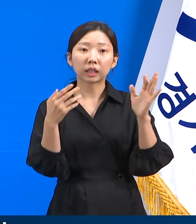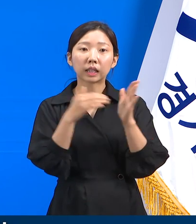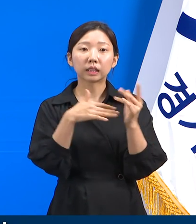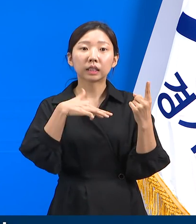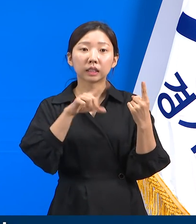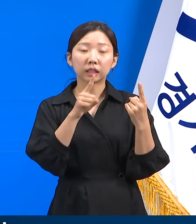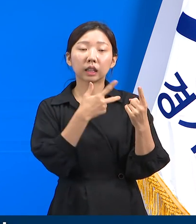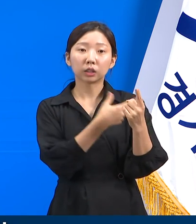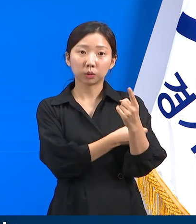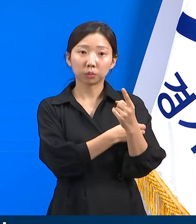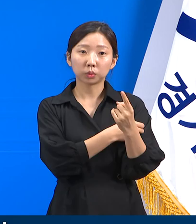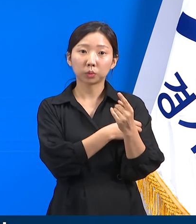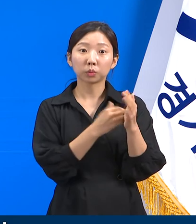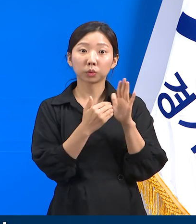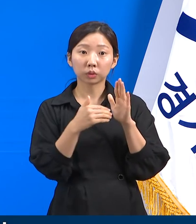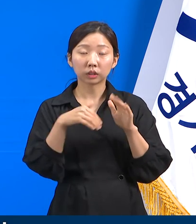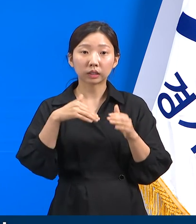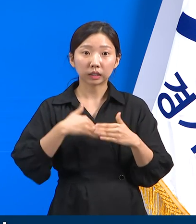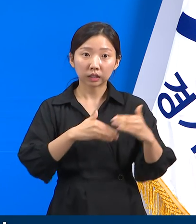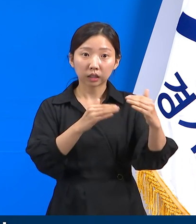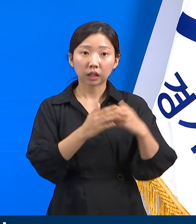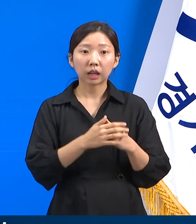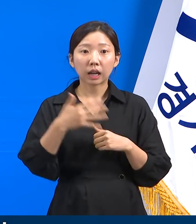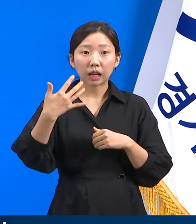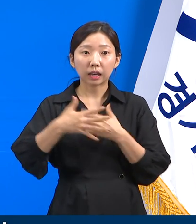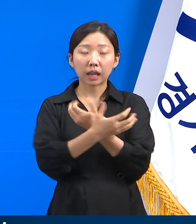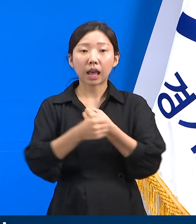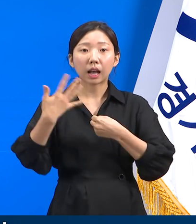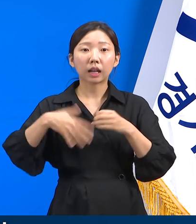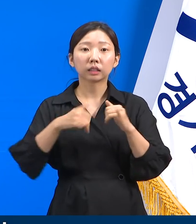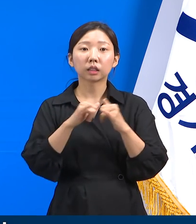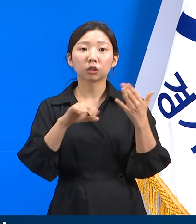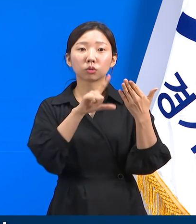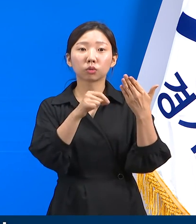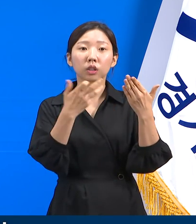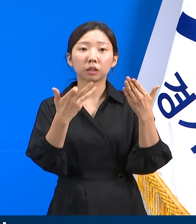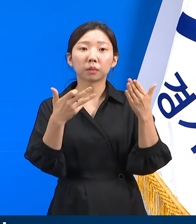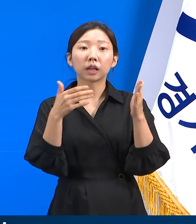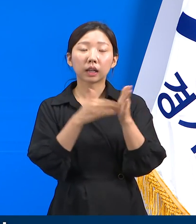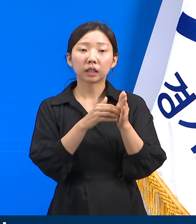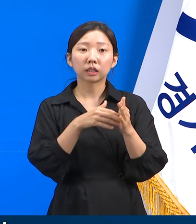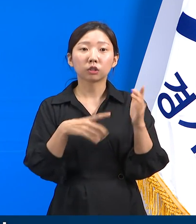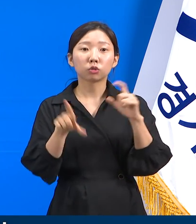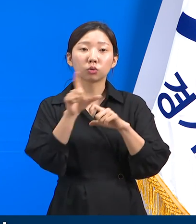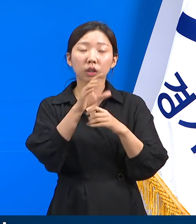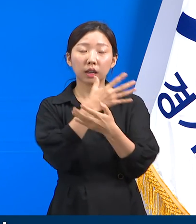진행될 예정이며 미예약자는 9월 18일까지 추가 예약이 가능합니다.